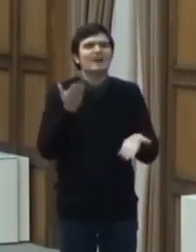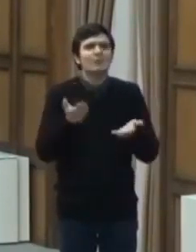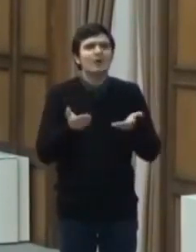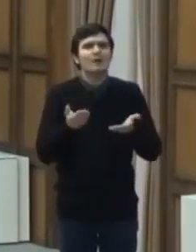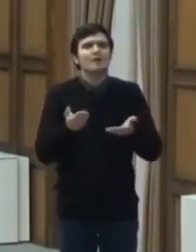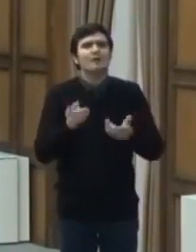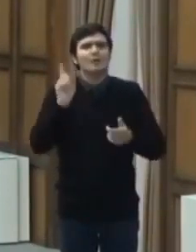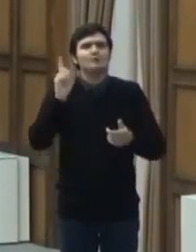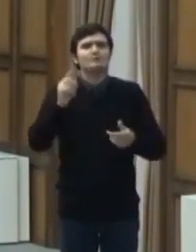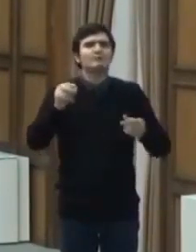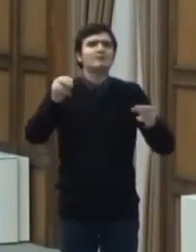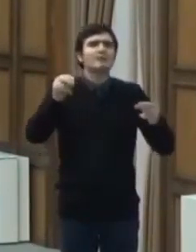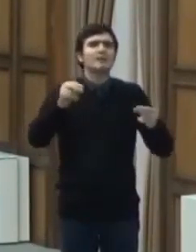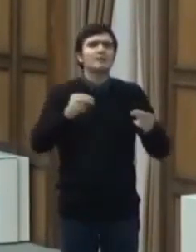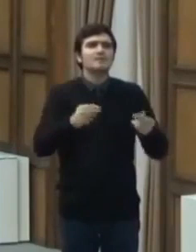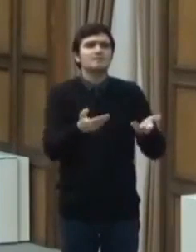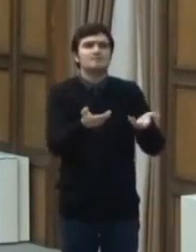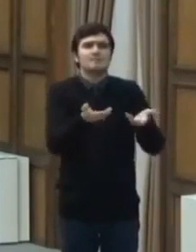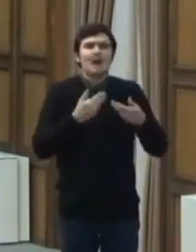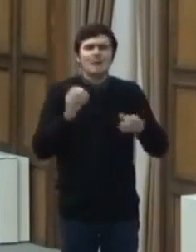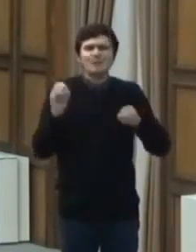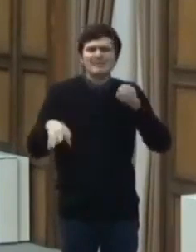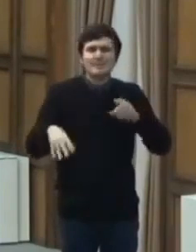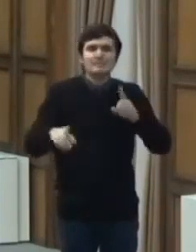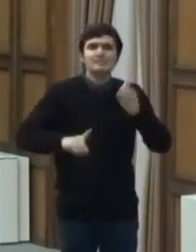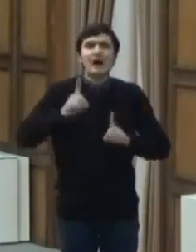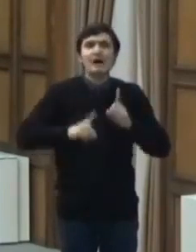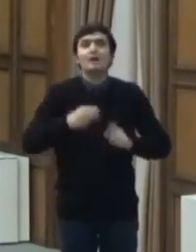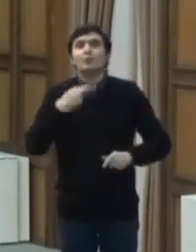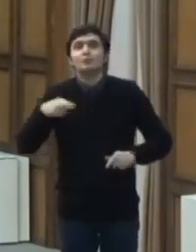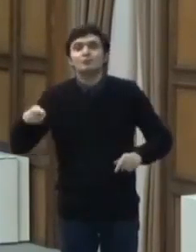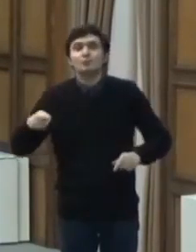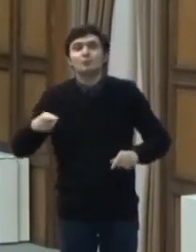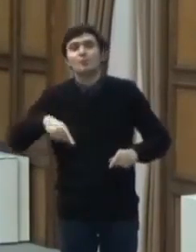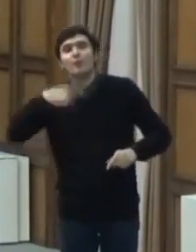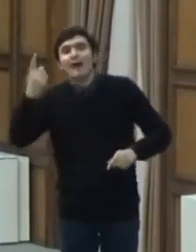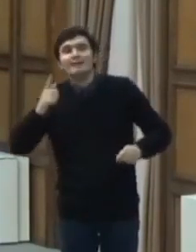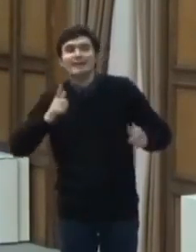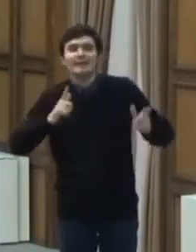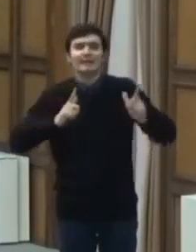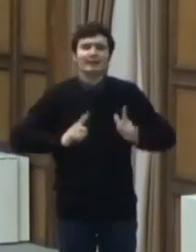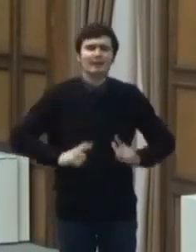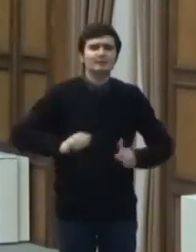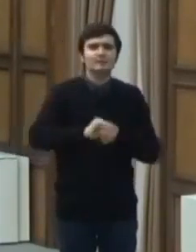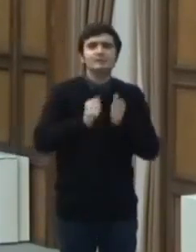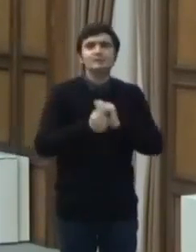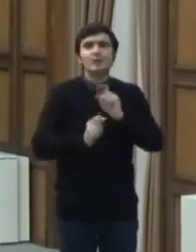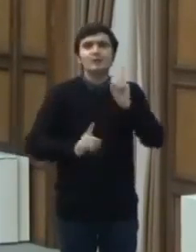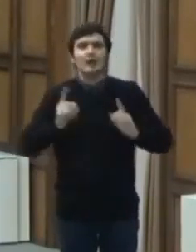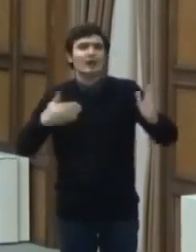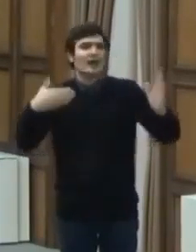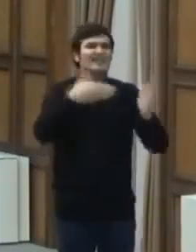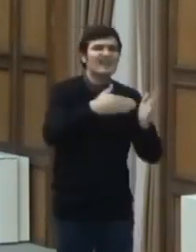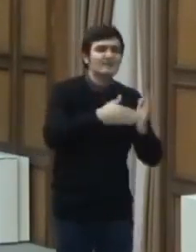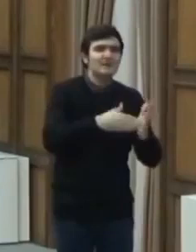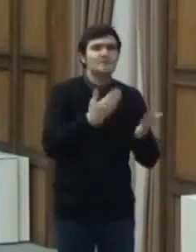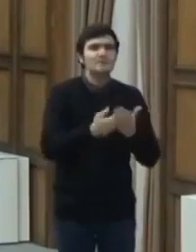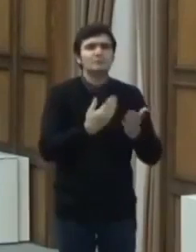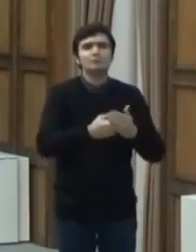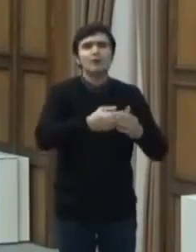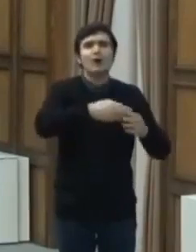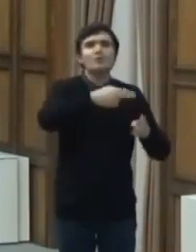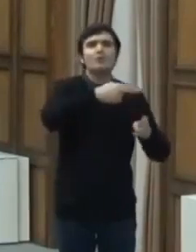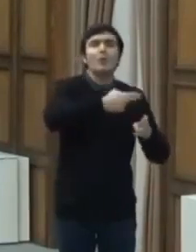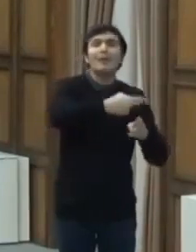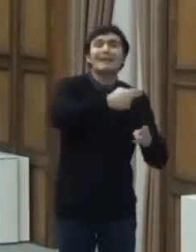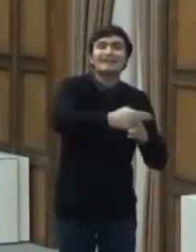măsura continuării cu alte relaxări sau intervenția pentru a corecta în cazul când vom